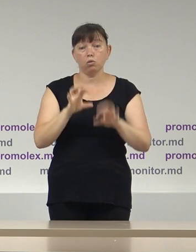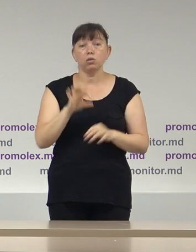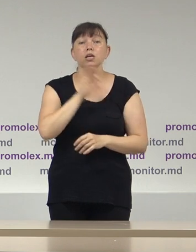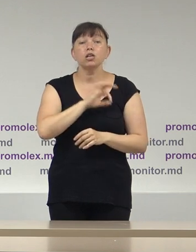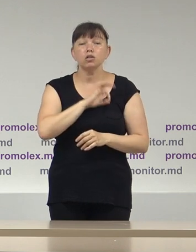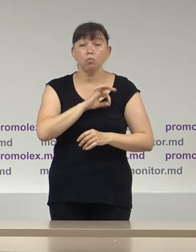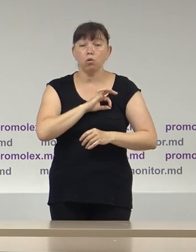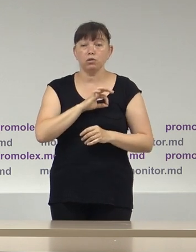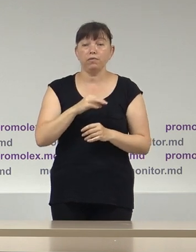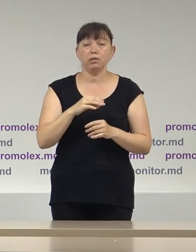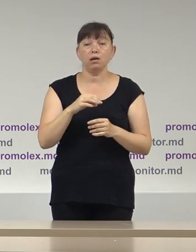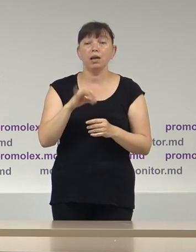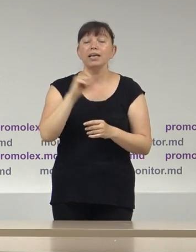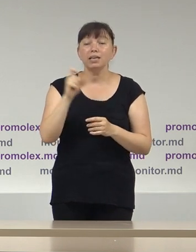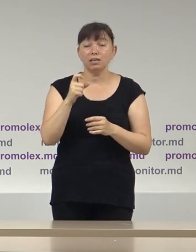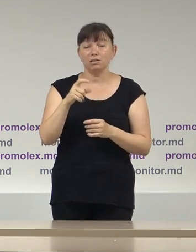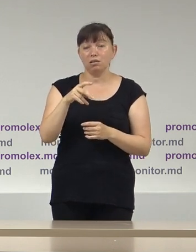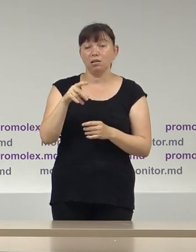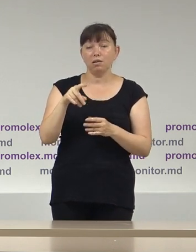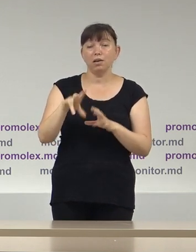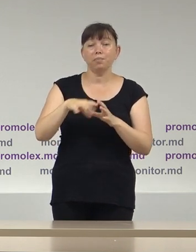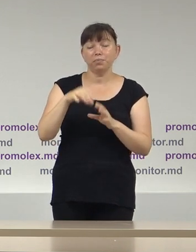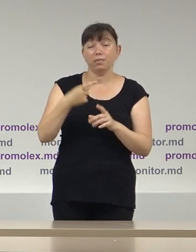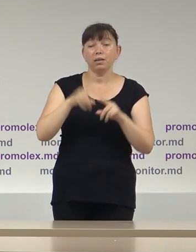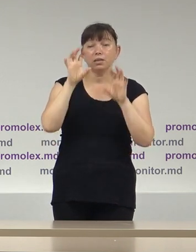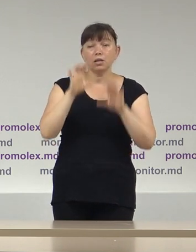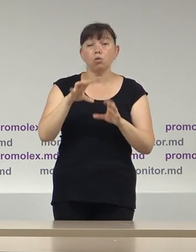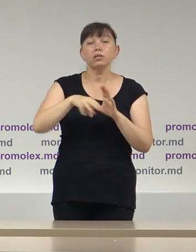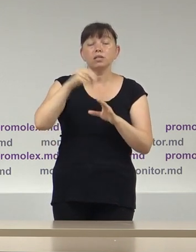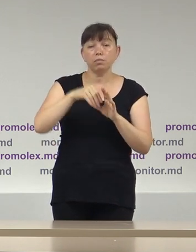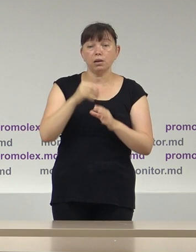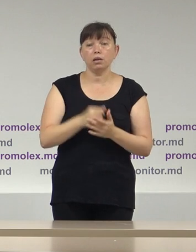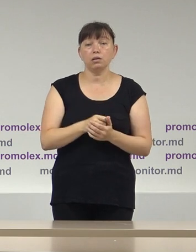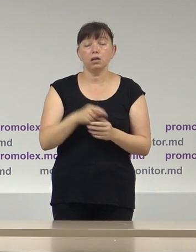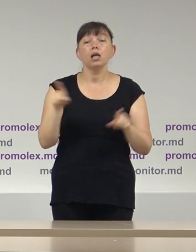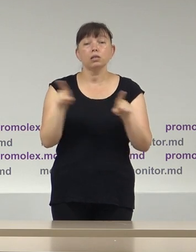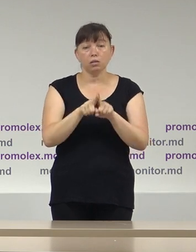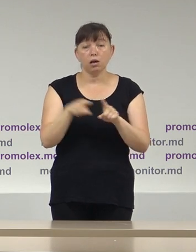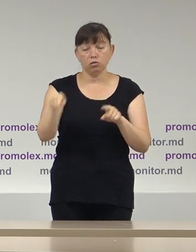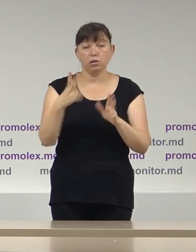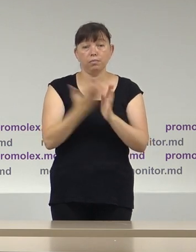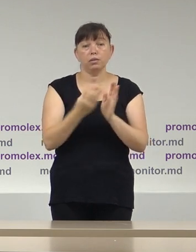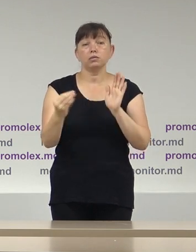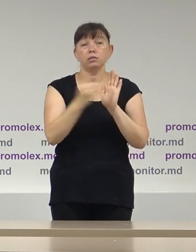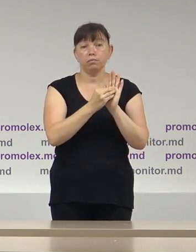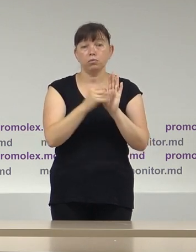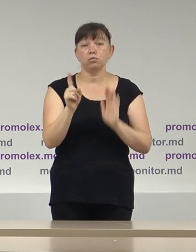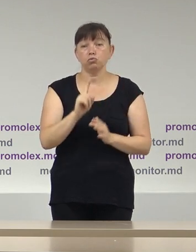veniturilor din fondul electoral contrar previderilor articolului 41 alinatul 2 litra I, la fel este o constatare